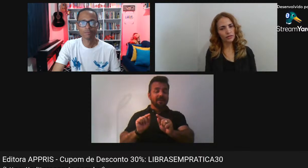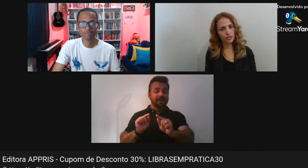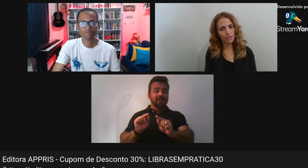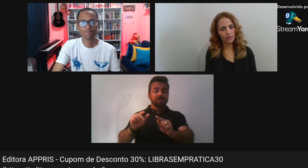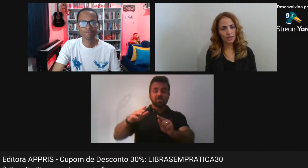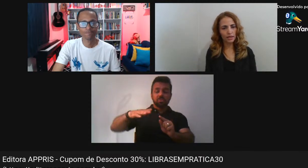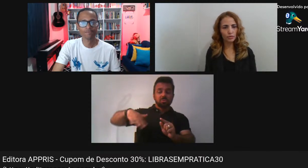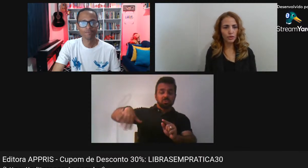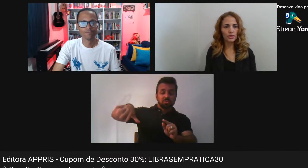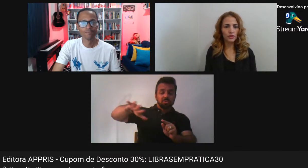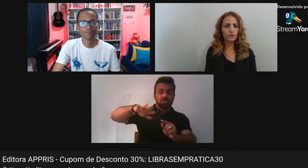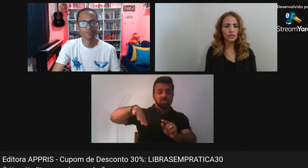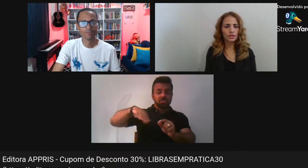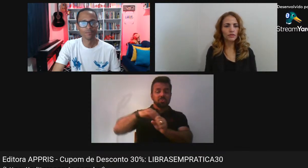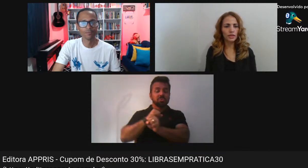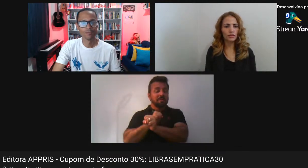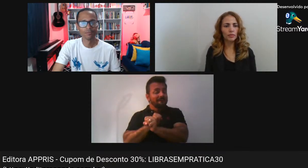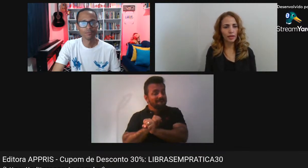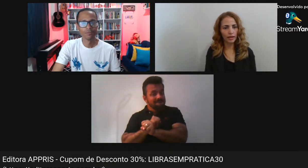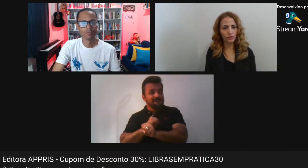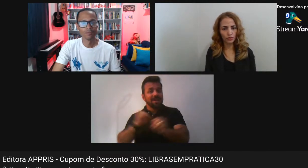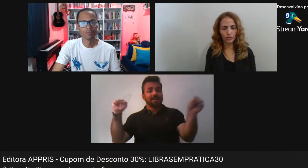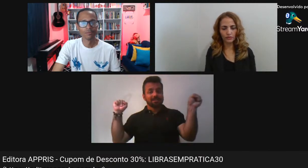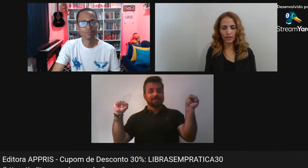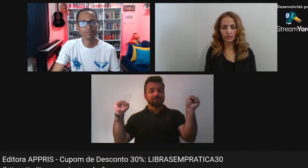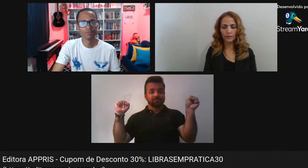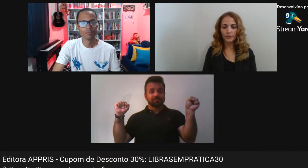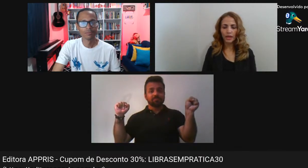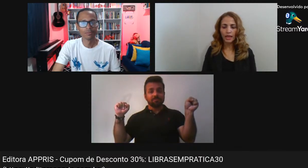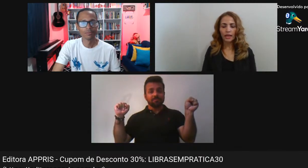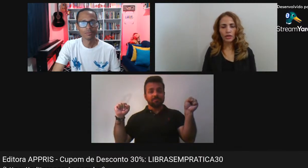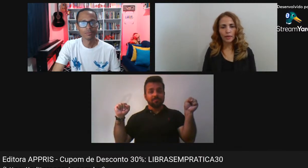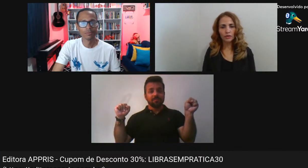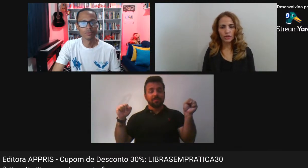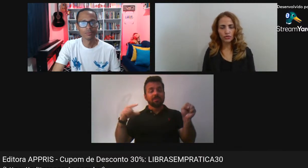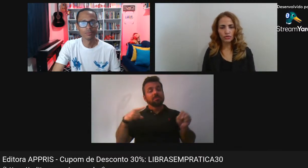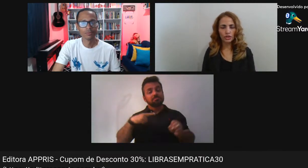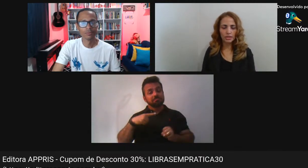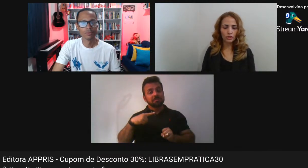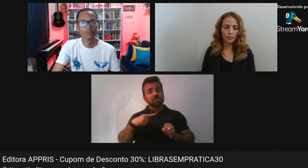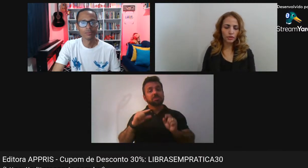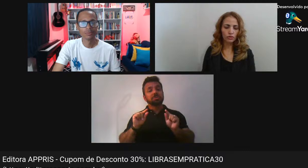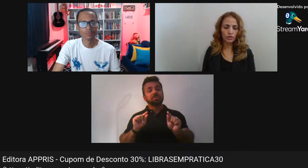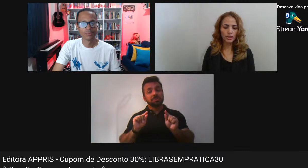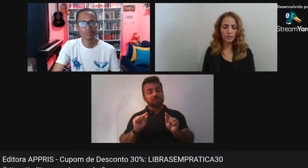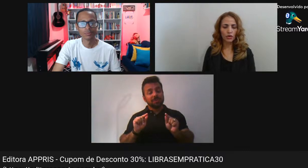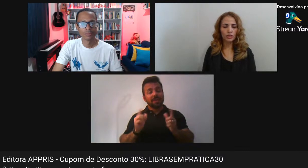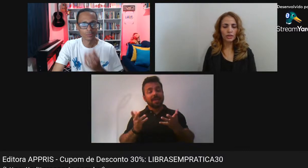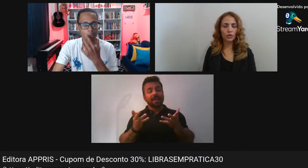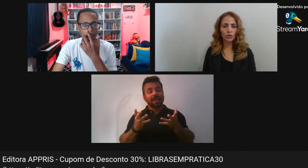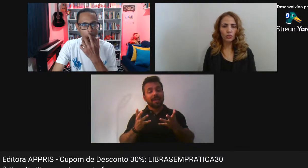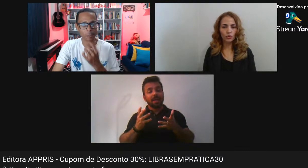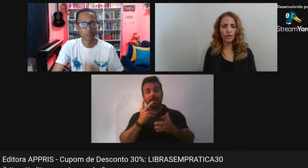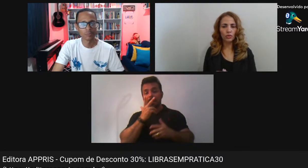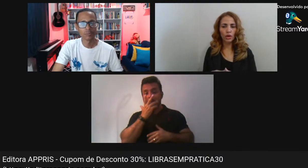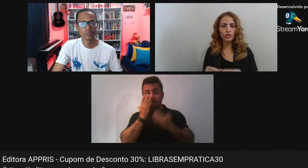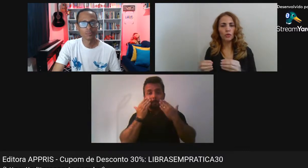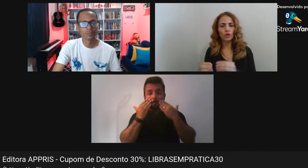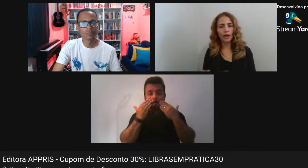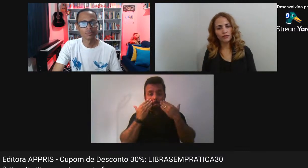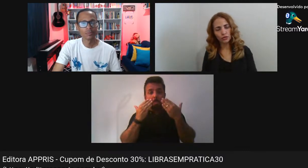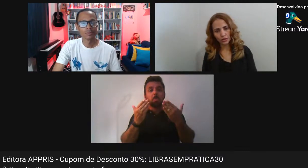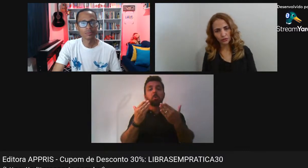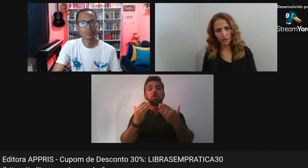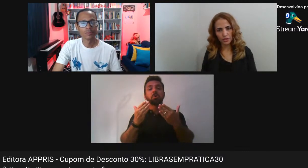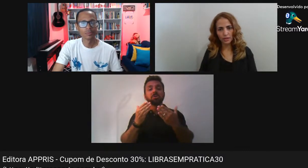fotografado Seja escravizado Porque às vezes Os escravizados Também eram fotografados Eu trabalho nisso Utilizando uma metodologia Semiótica Então eu não